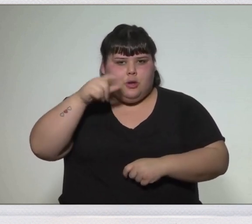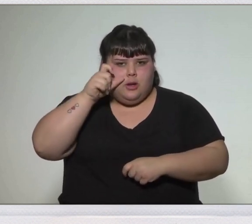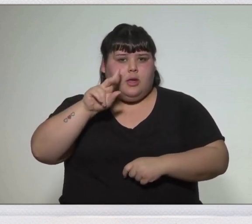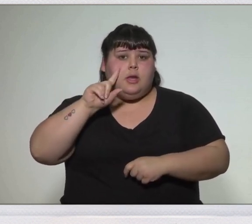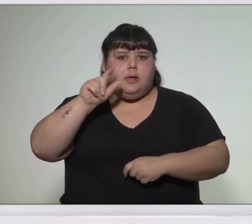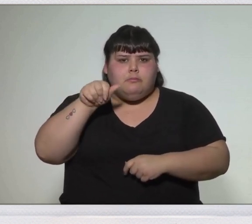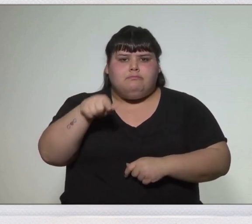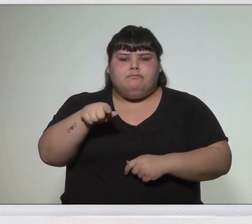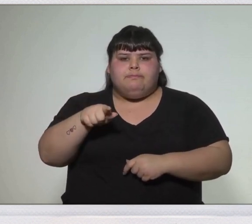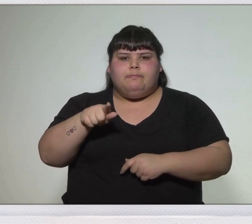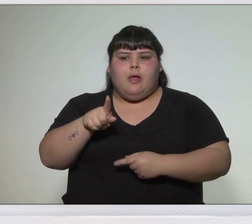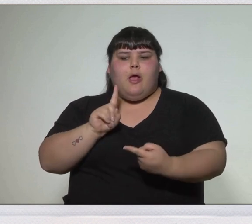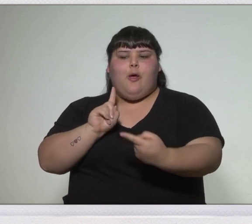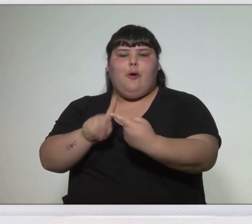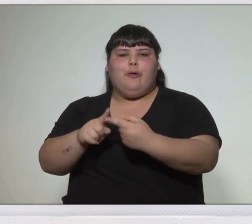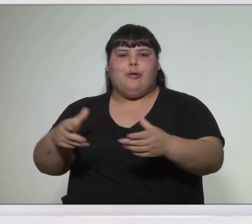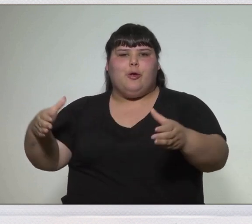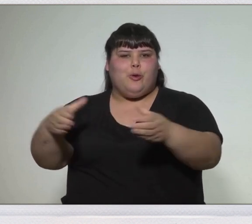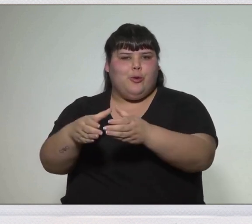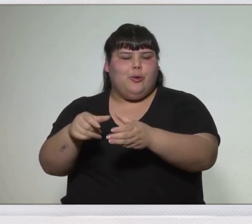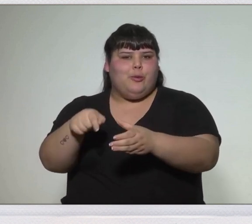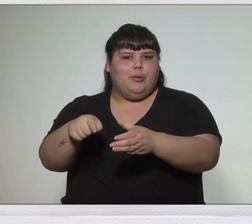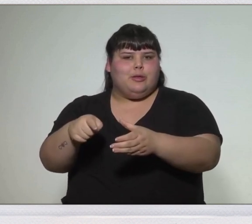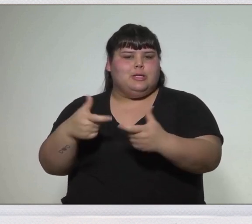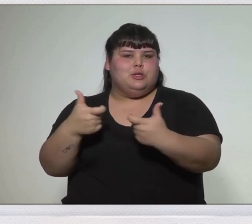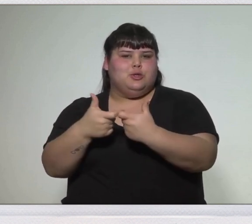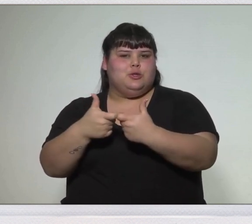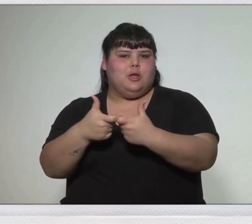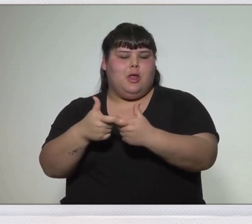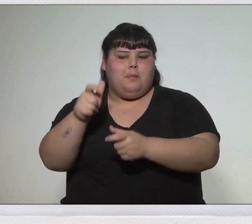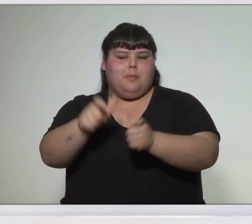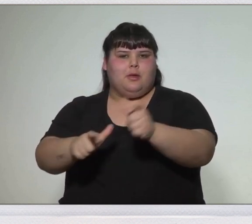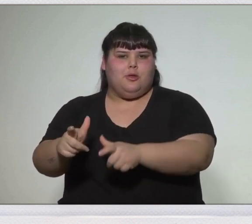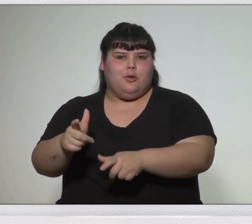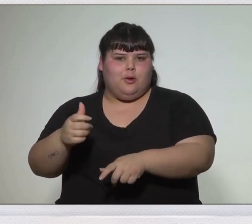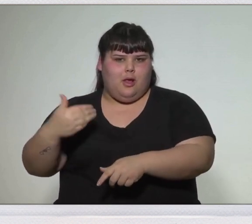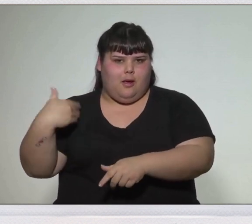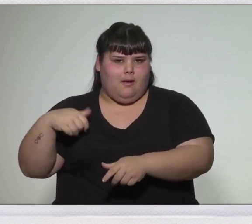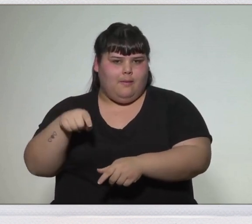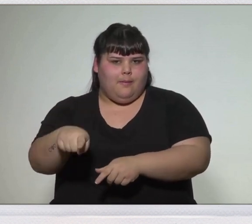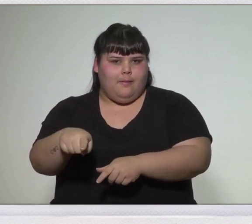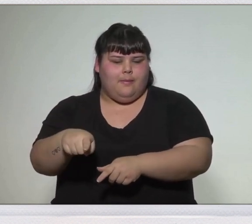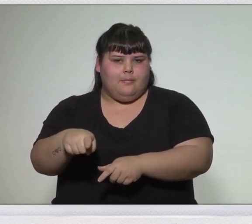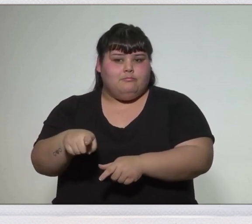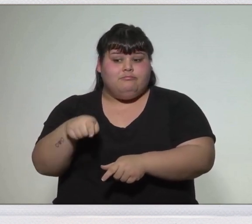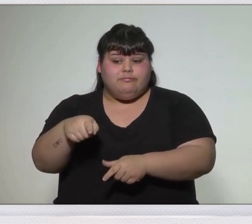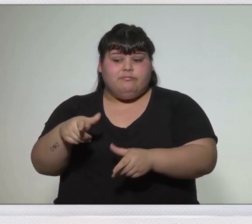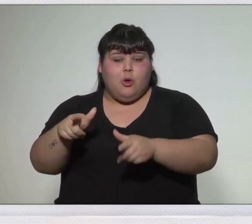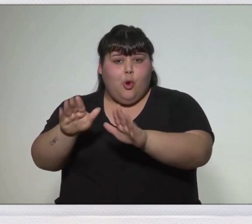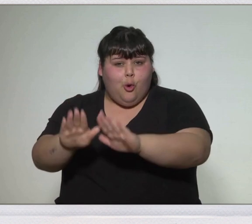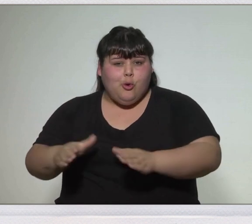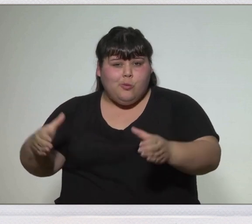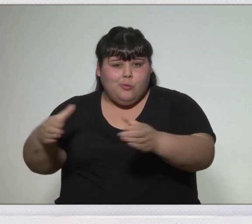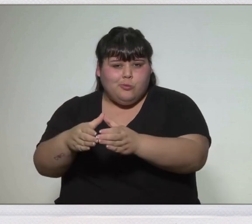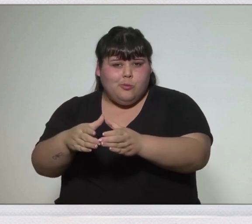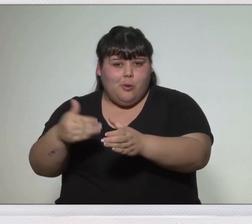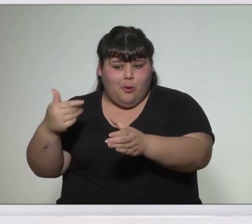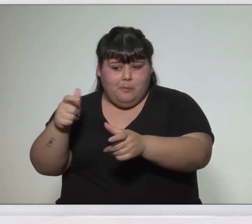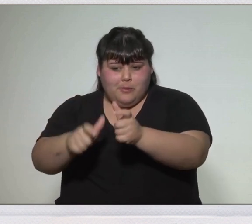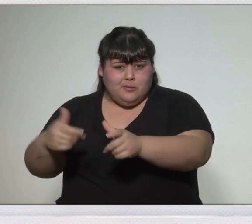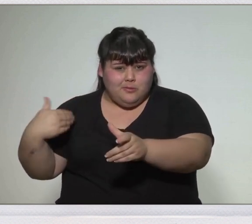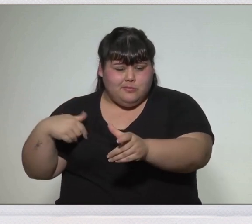masonería y toman contacto con la sociedad patriótica, organización criolla,